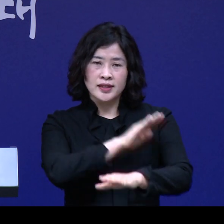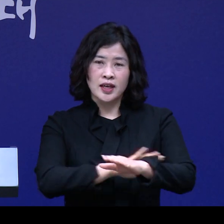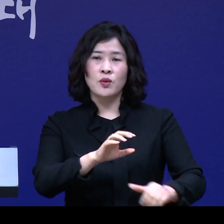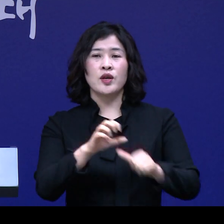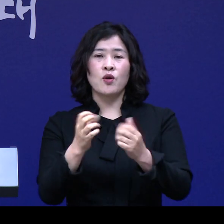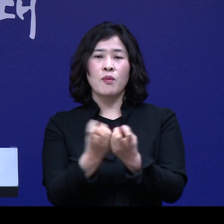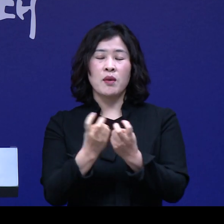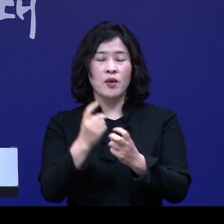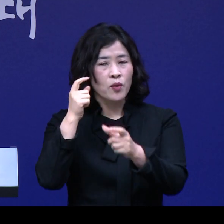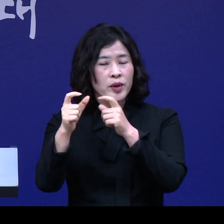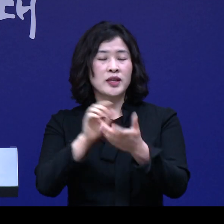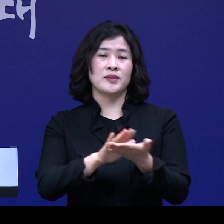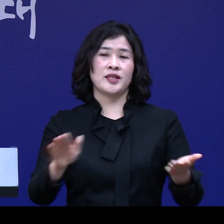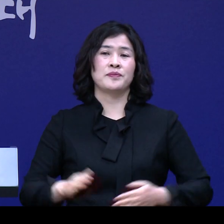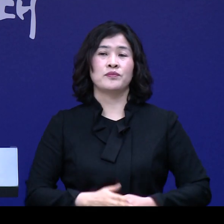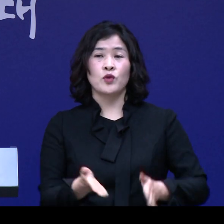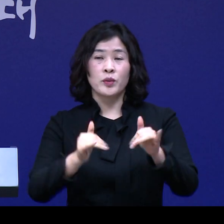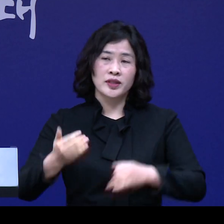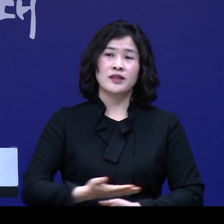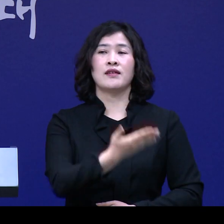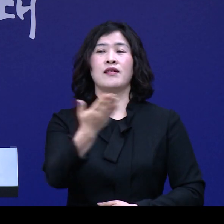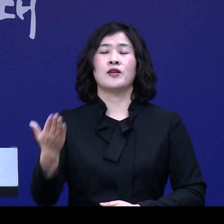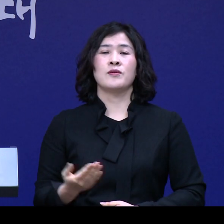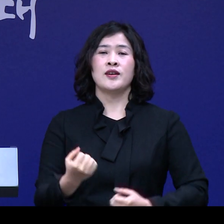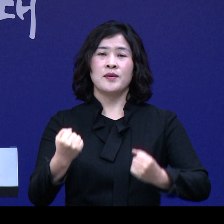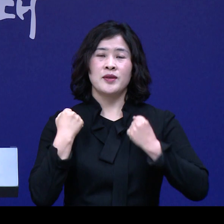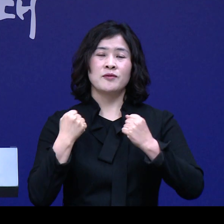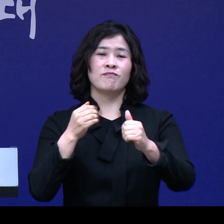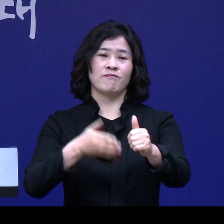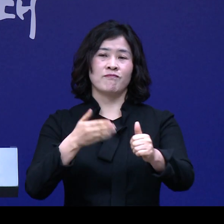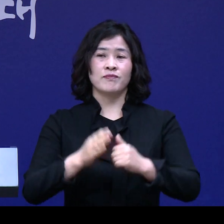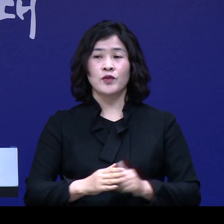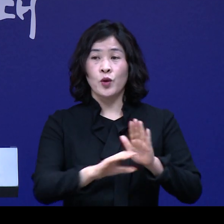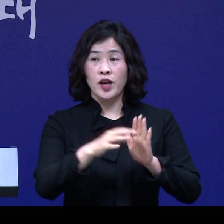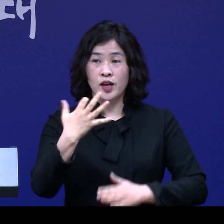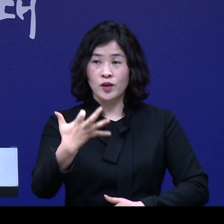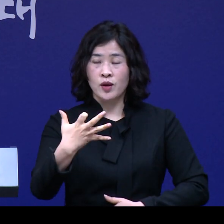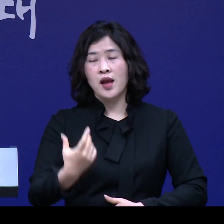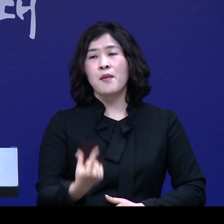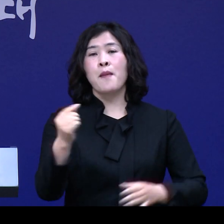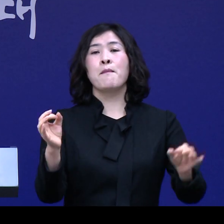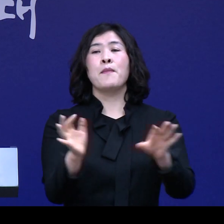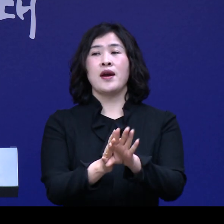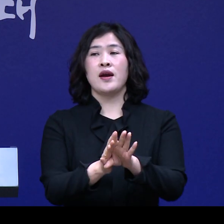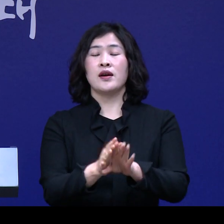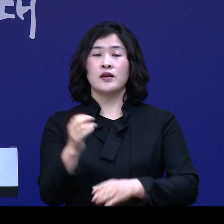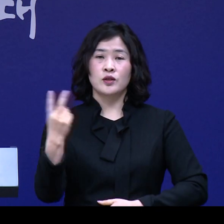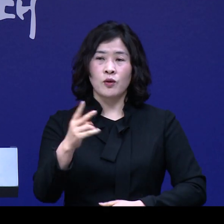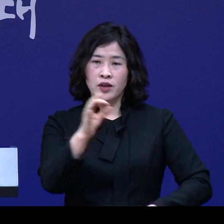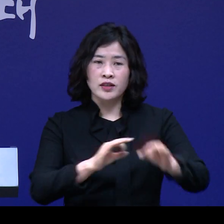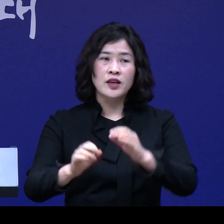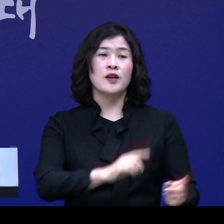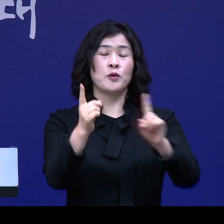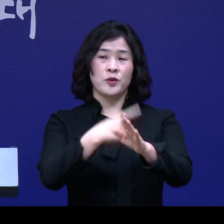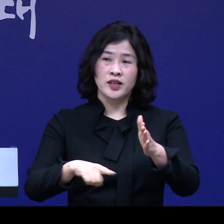나가겠습니다. 도민 여러분 힘내십시오. 코로나19의 조기 정식과 경제